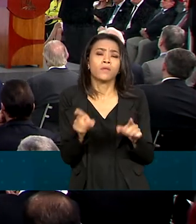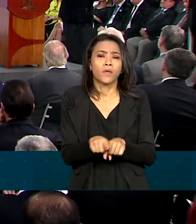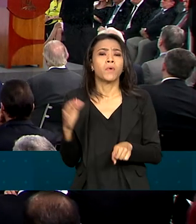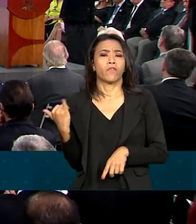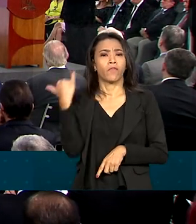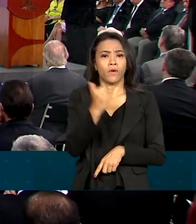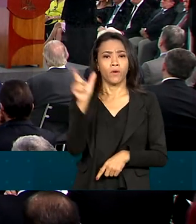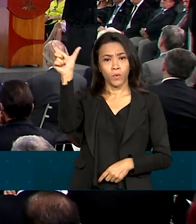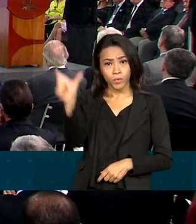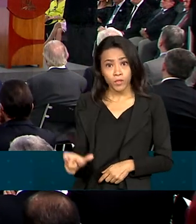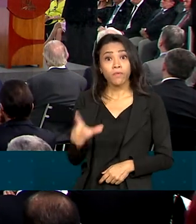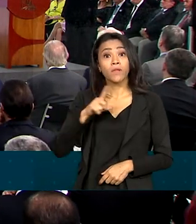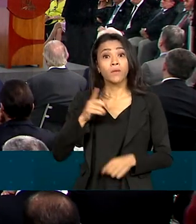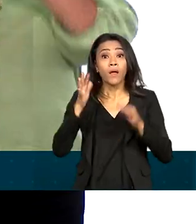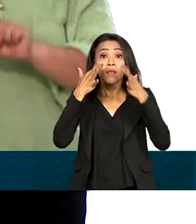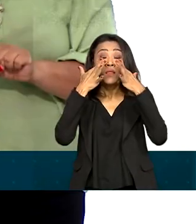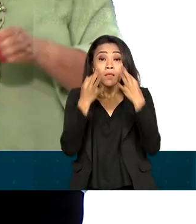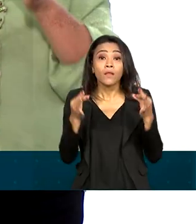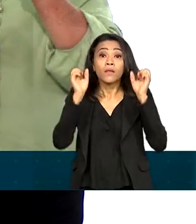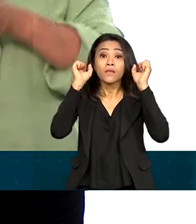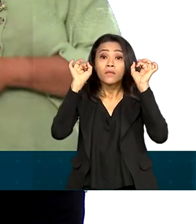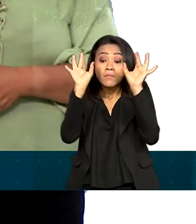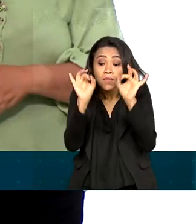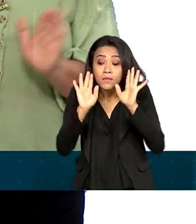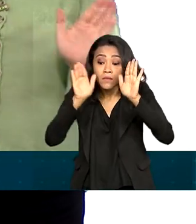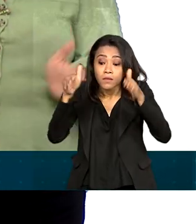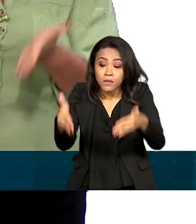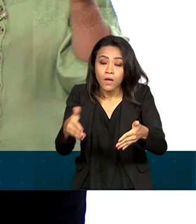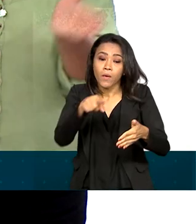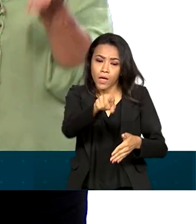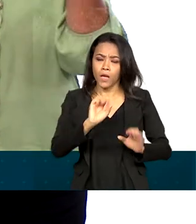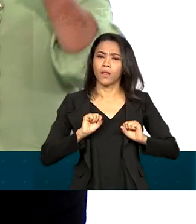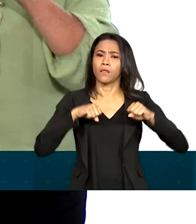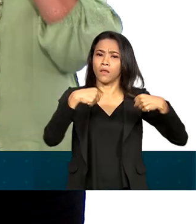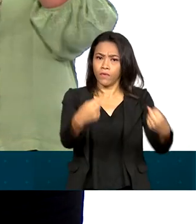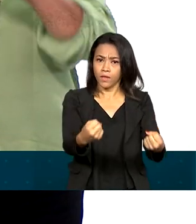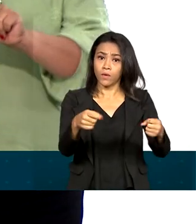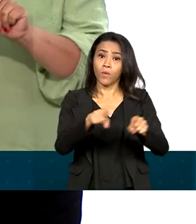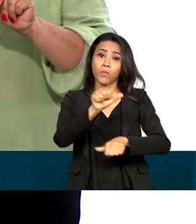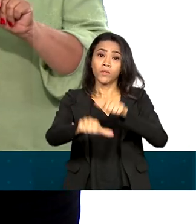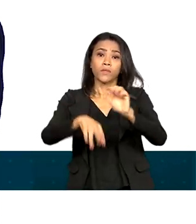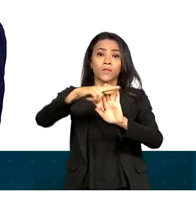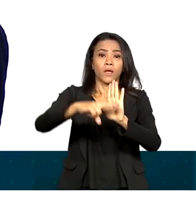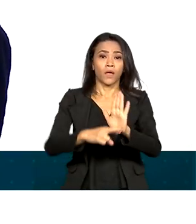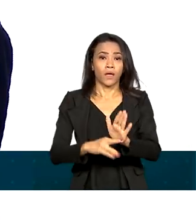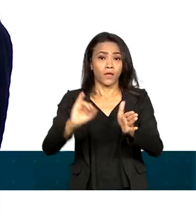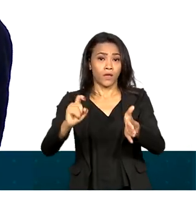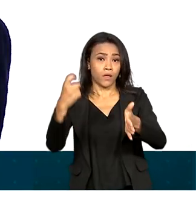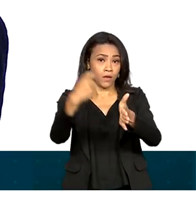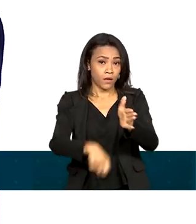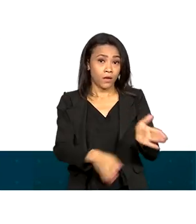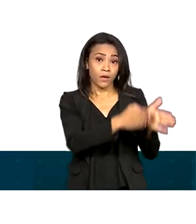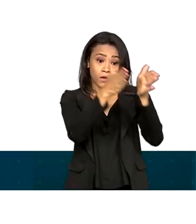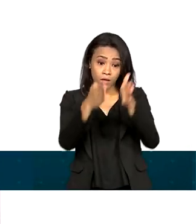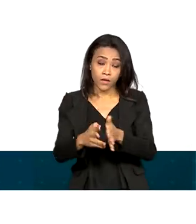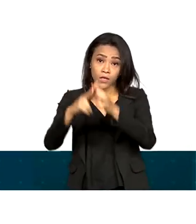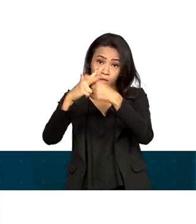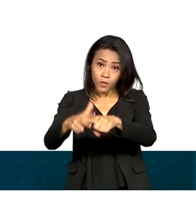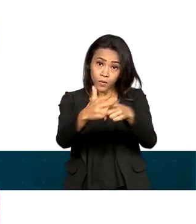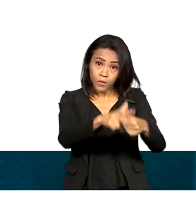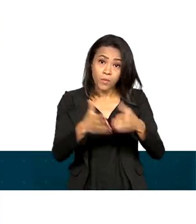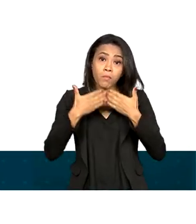vão receber atenção especial. A Alckmin ainda defendeu a reforma tributária e o aperfeiçoamento da